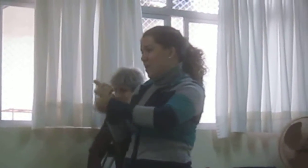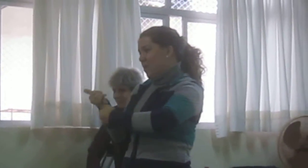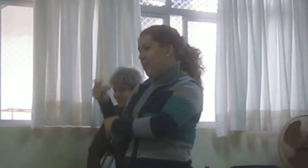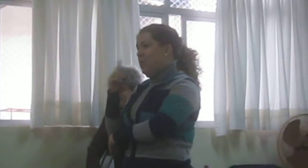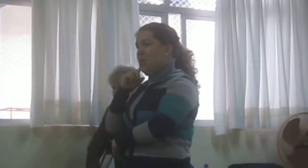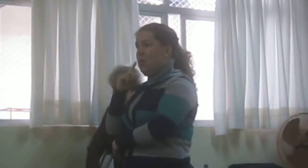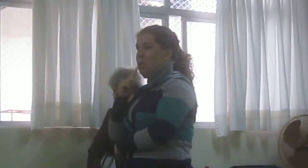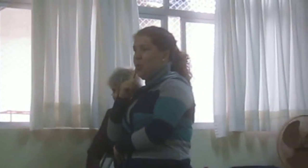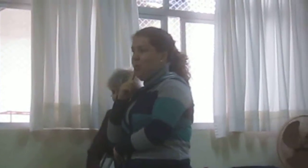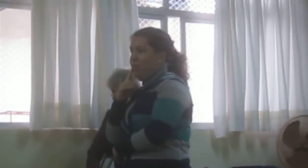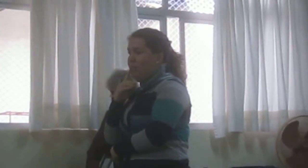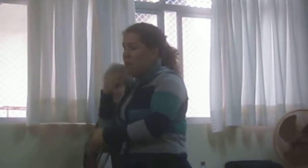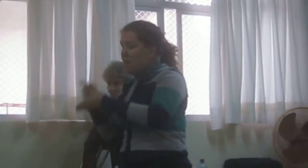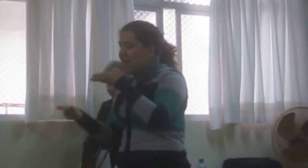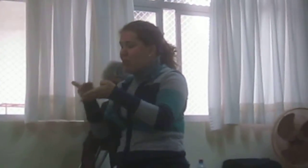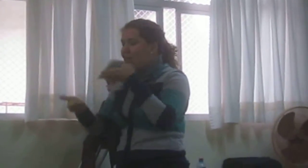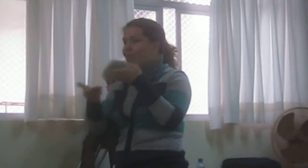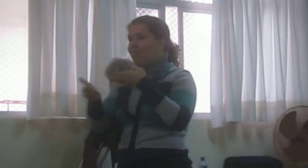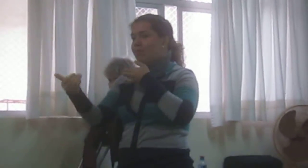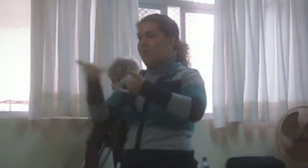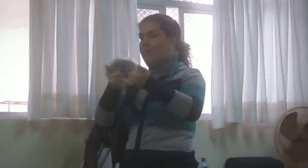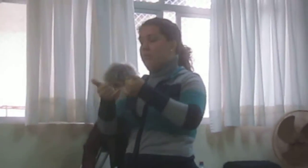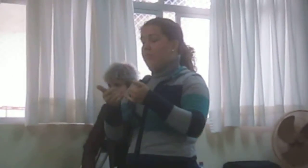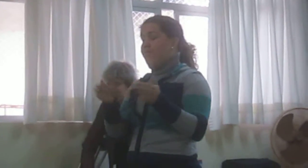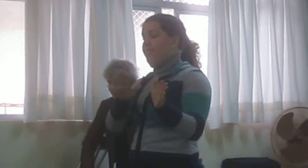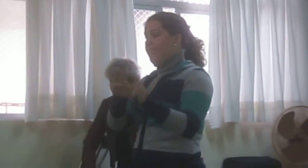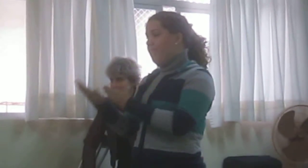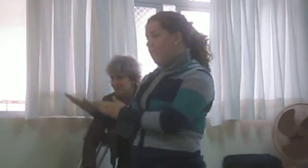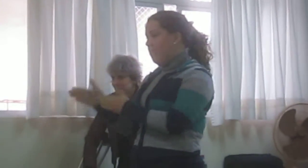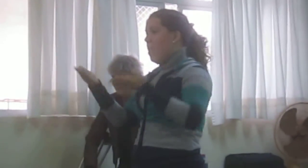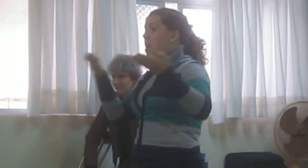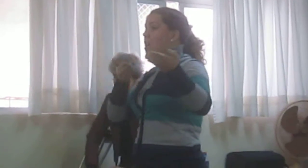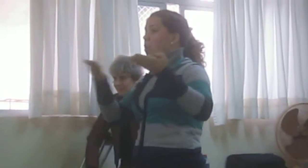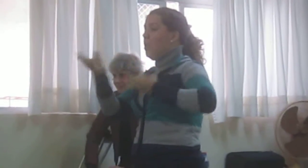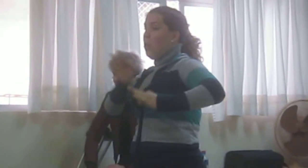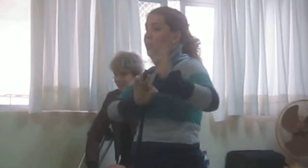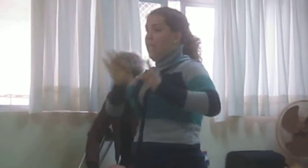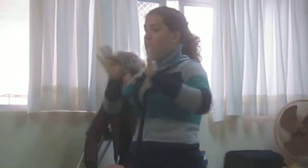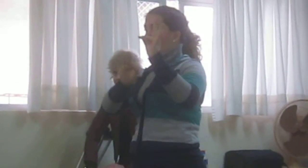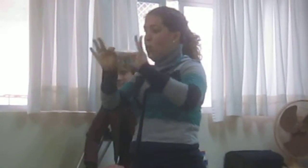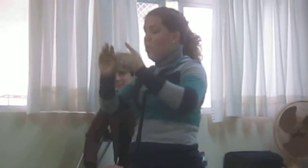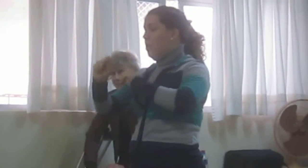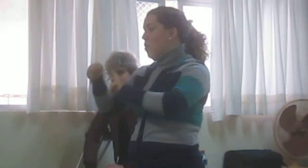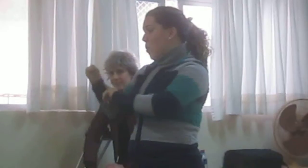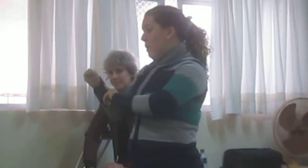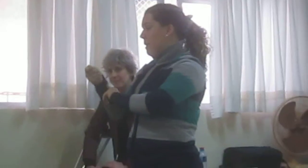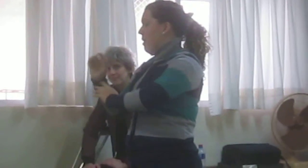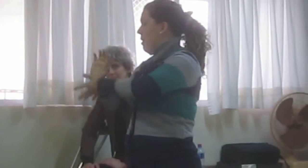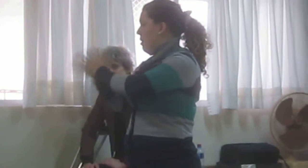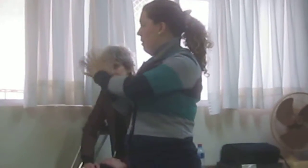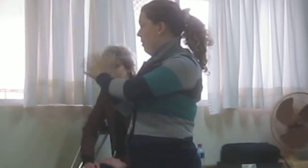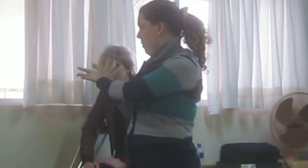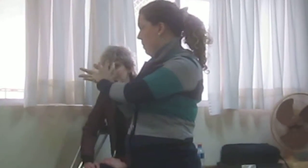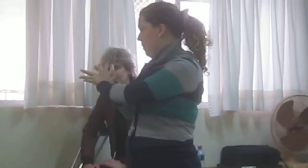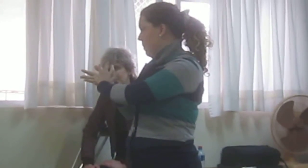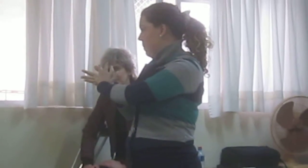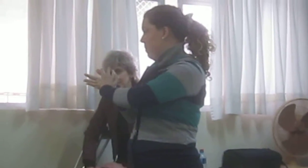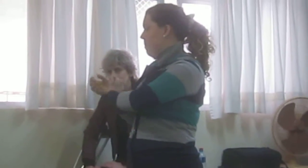agora nós com a tecnologia, em livras, que a sabe que a questão, pelo intento, ter uma